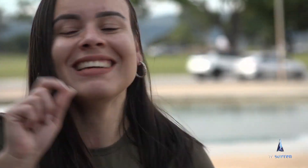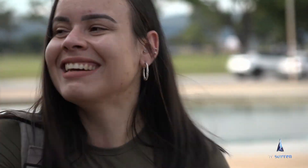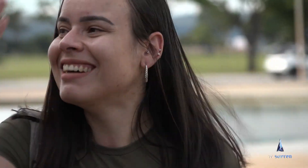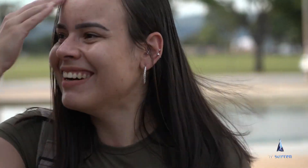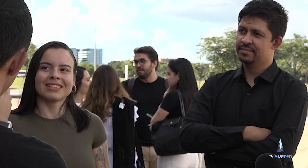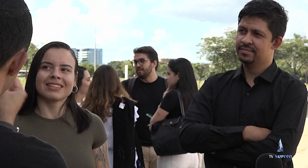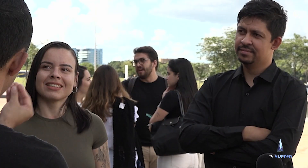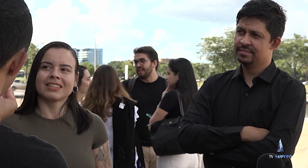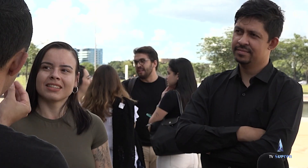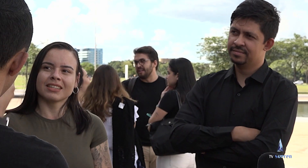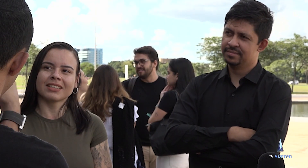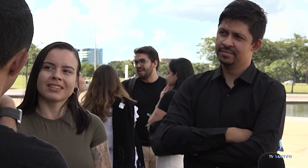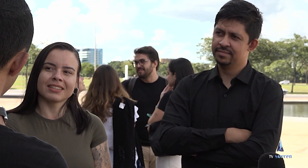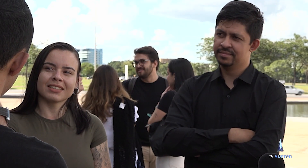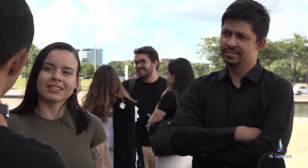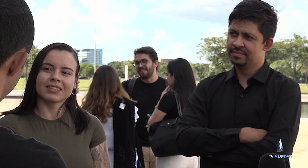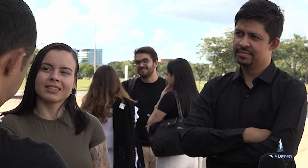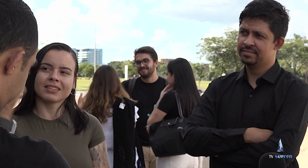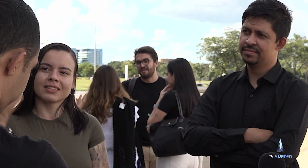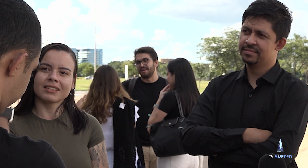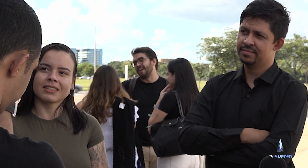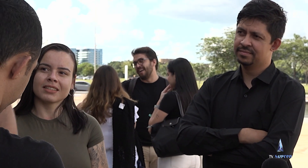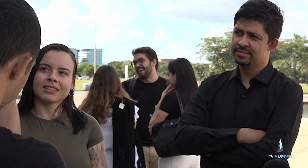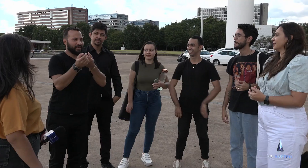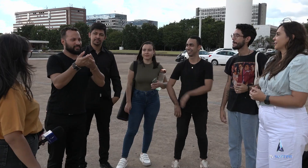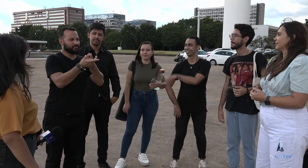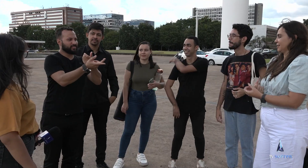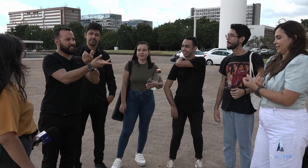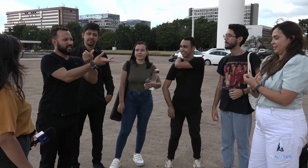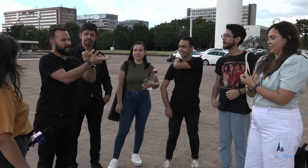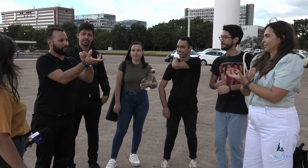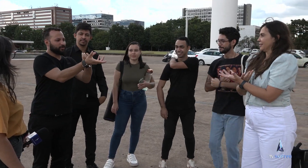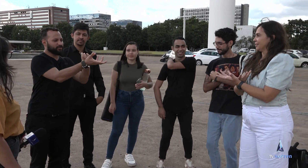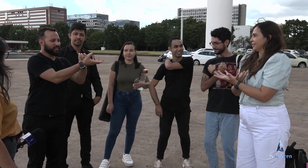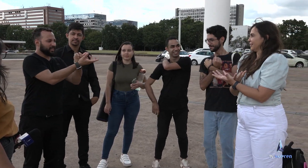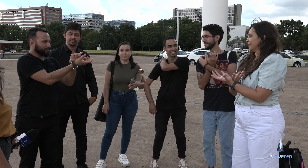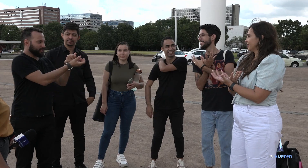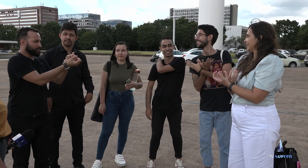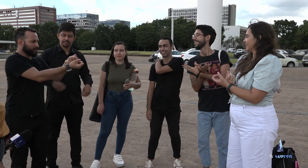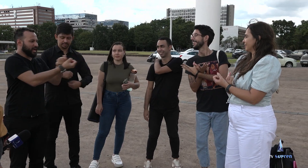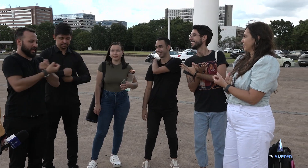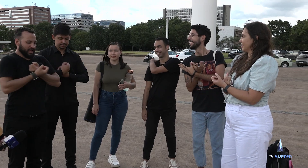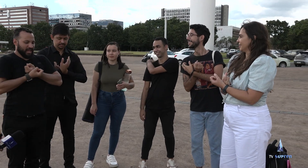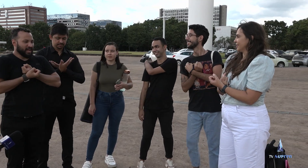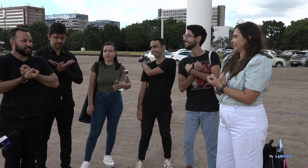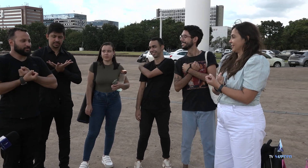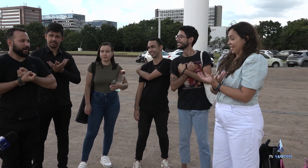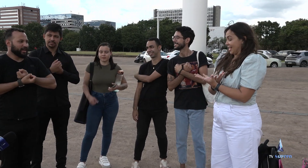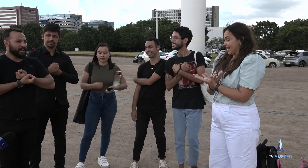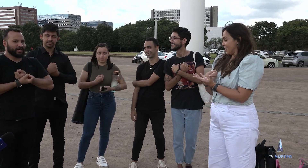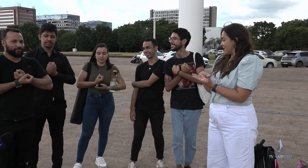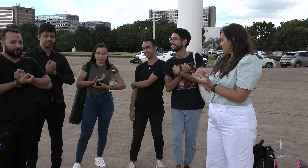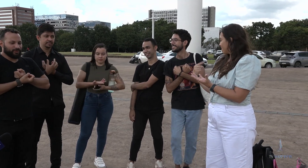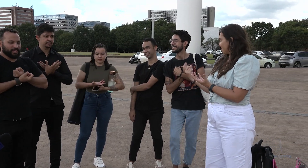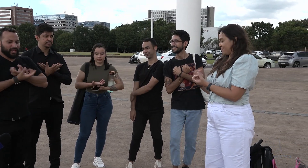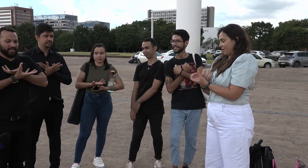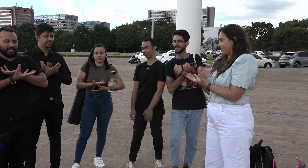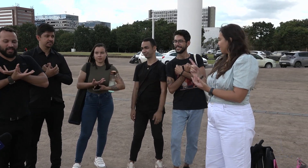e Samuel Melo são os convidados especiais dessa nova edição. Com muito bom humor, eles contam um pouco sobre esse espetáculo e